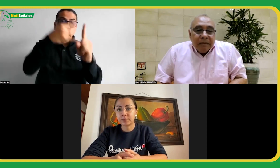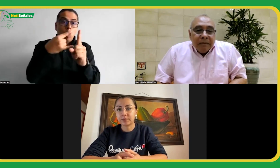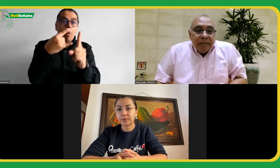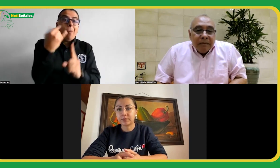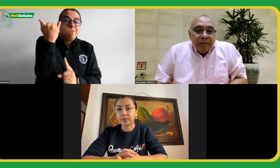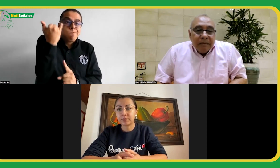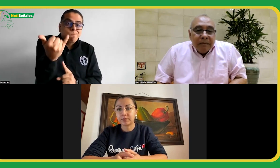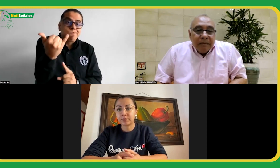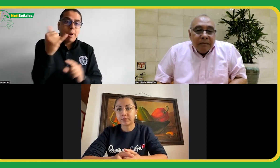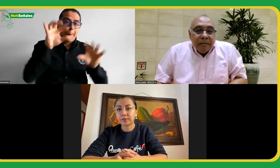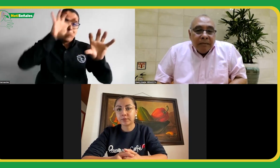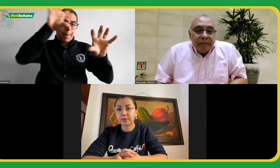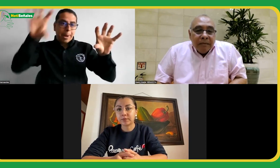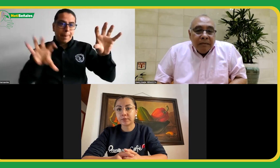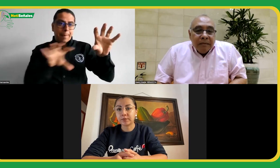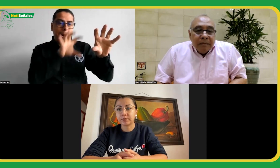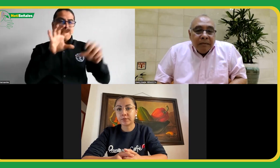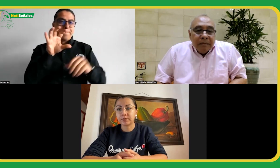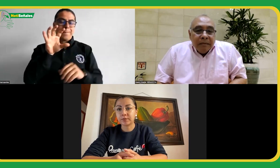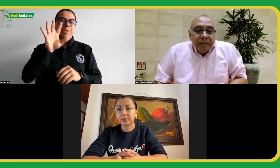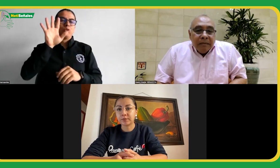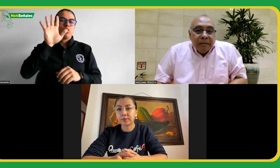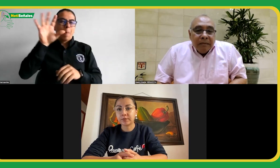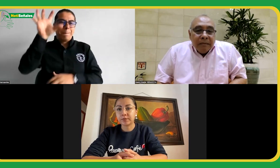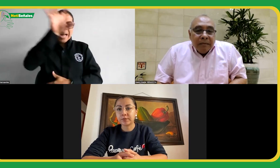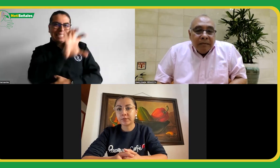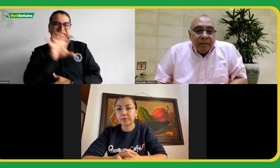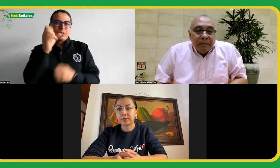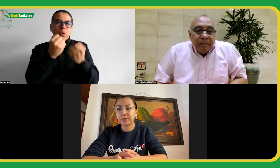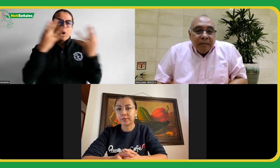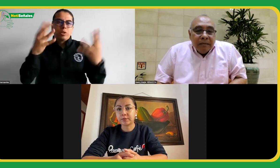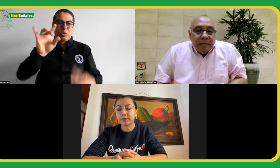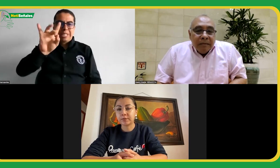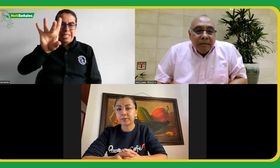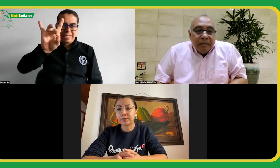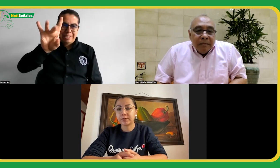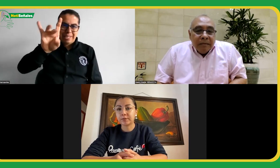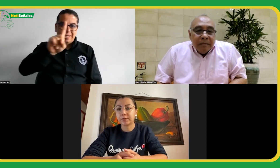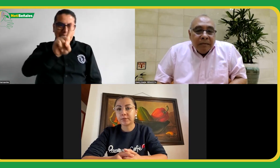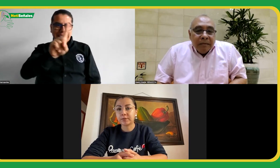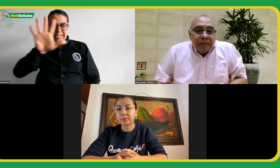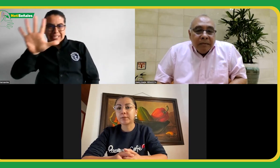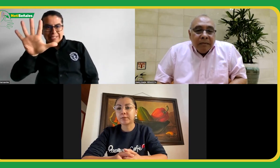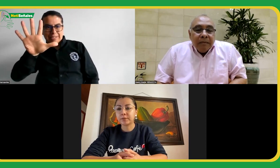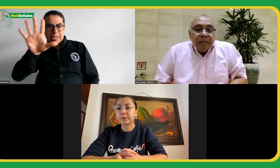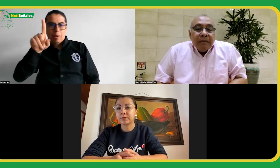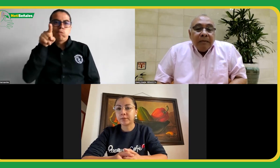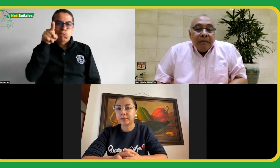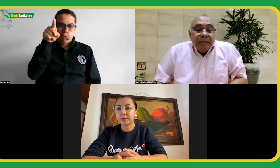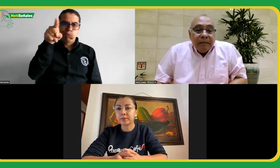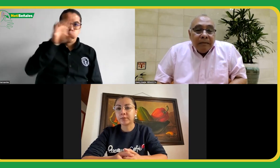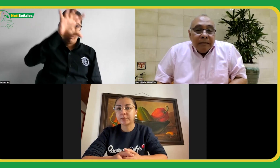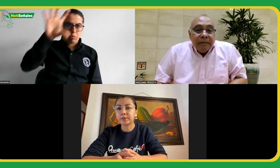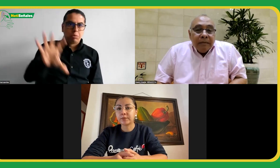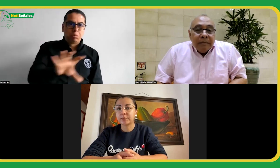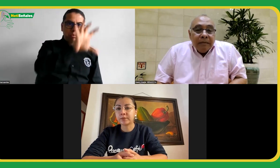15 países. Poder vernos, compartir allí, ver su cultura, lógicamente estar